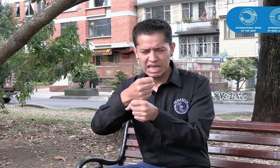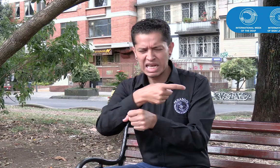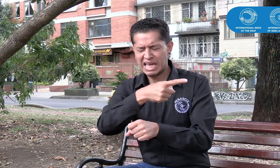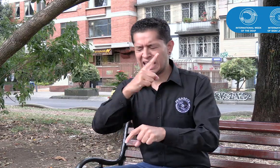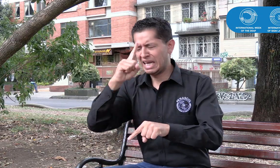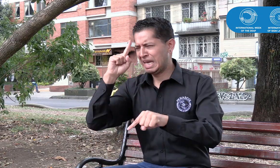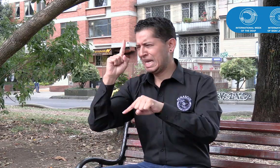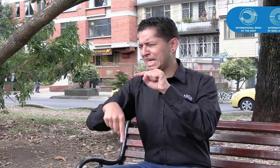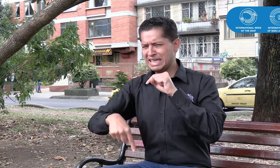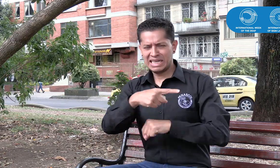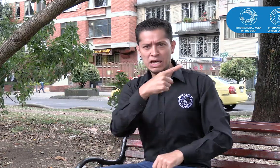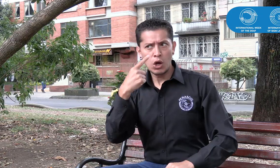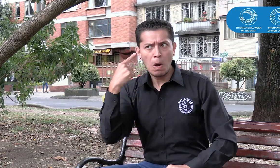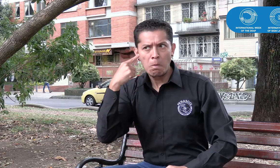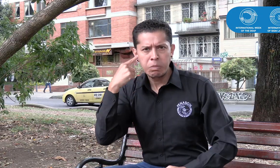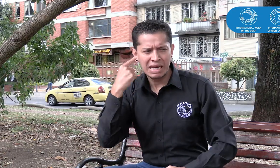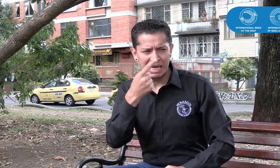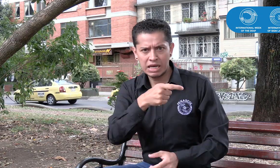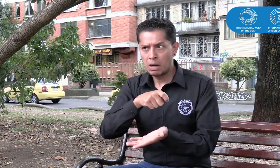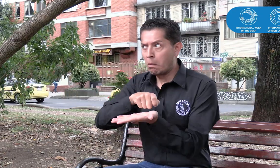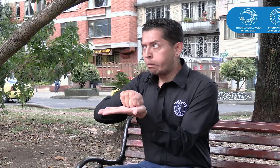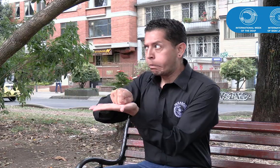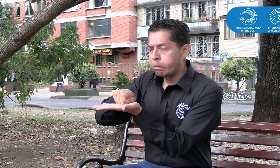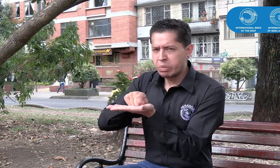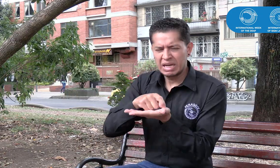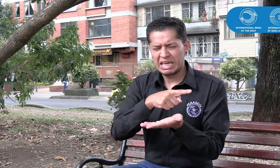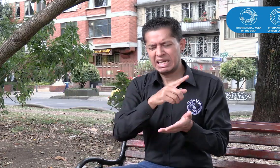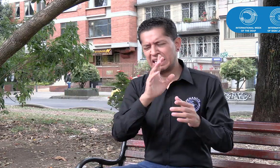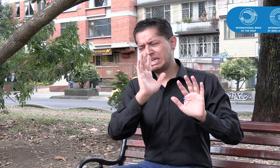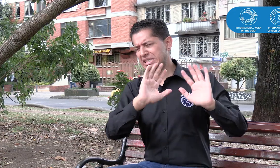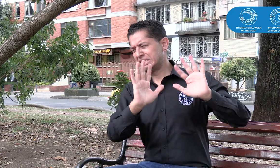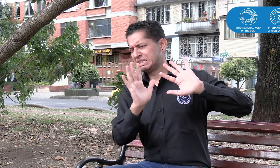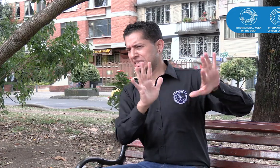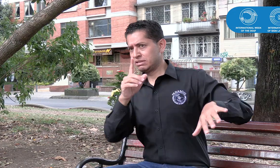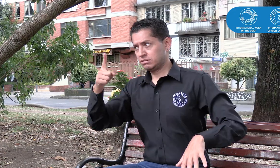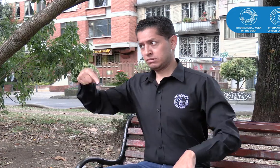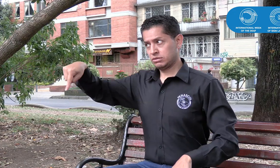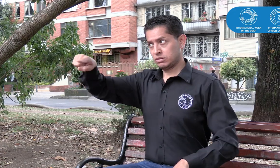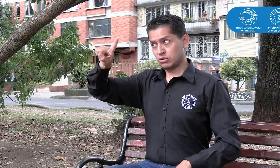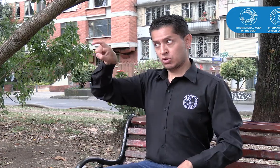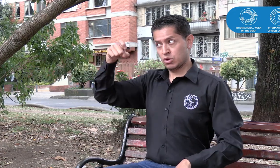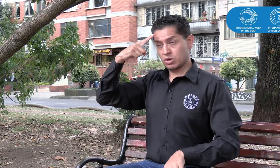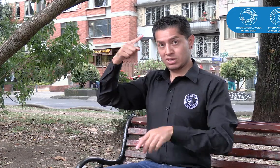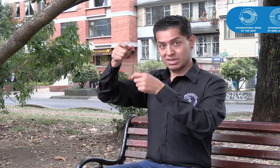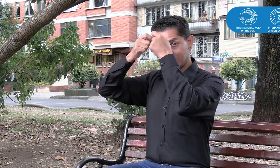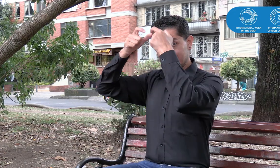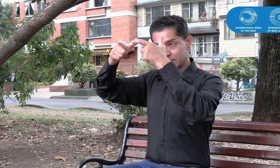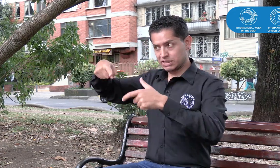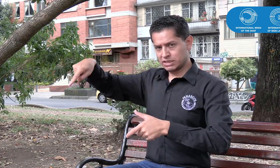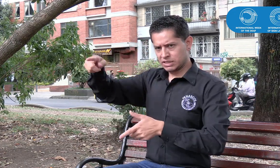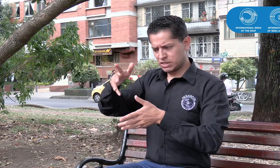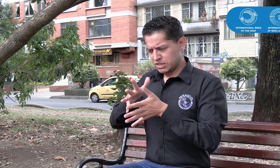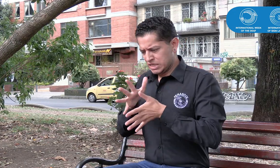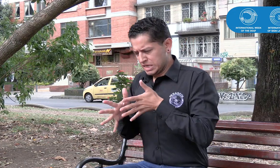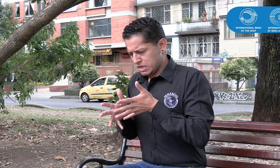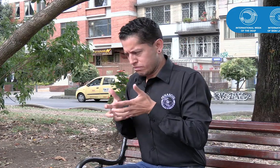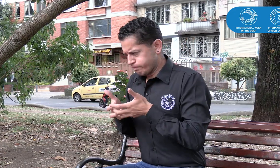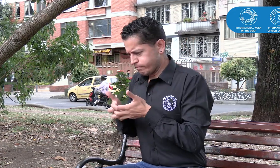en la imposibilidad de oír, o en que se debe tener una comunicación escrita, o en lo difícil que es comunicarse en lengua de señas,